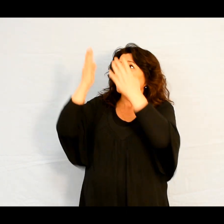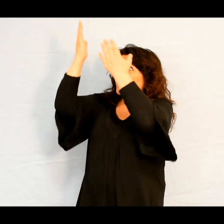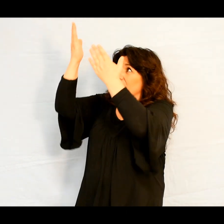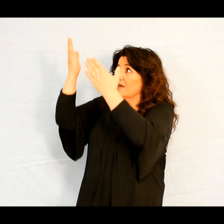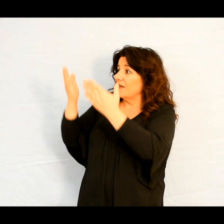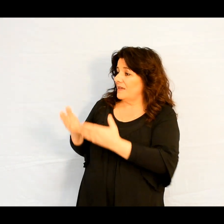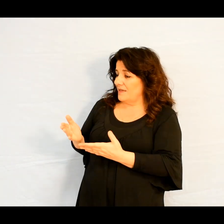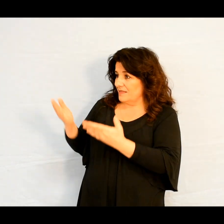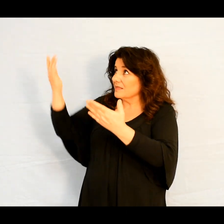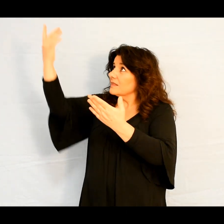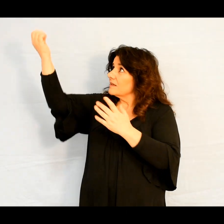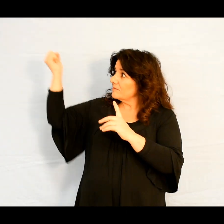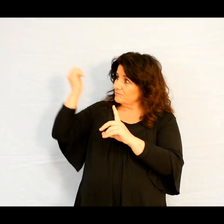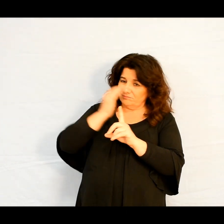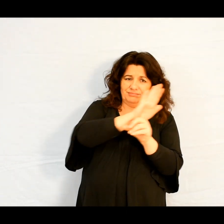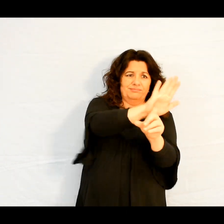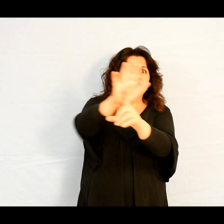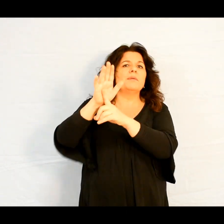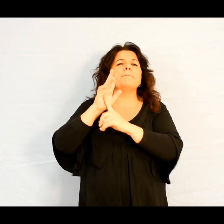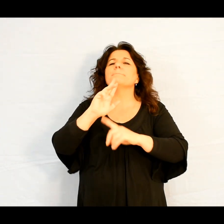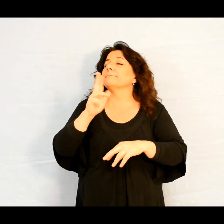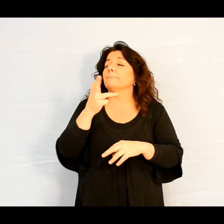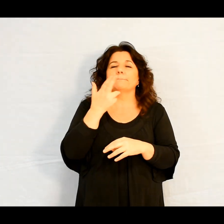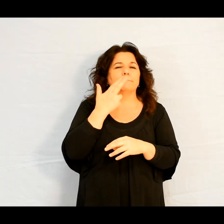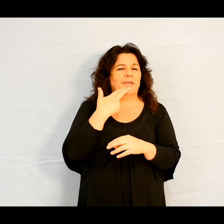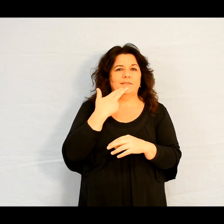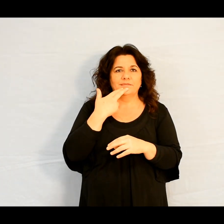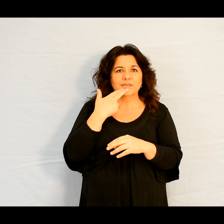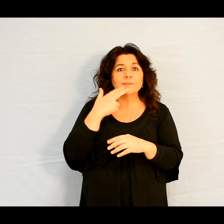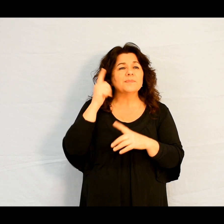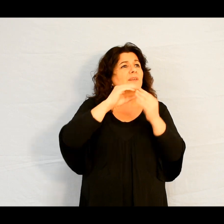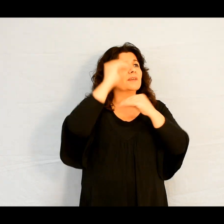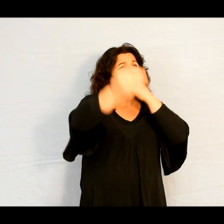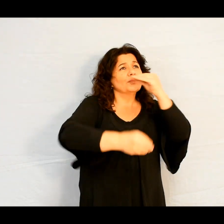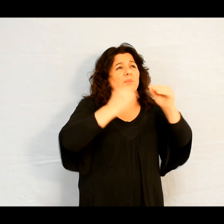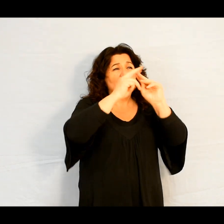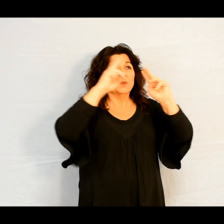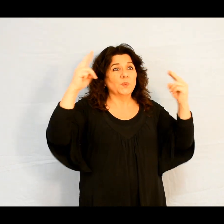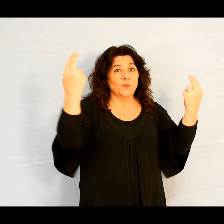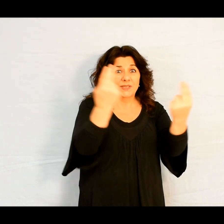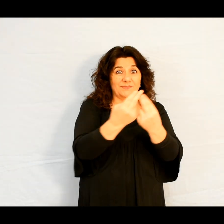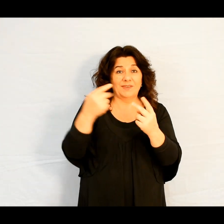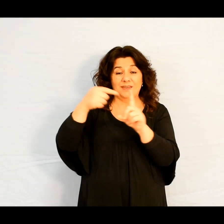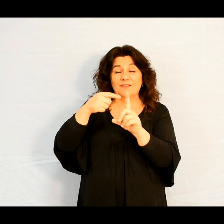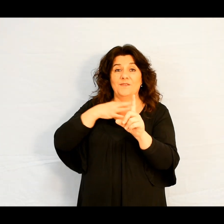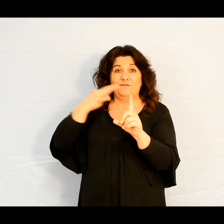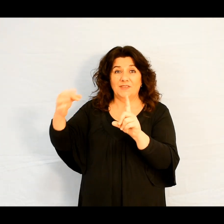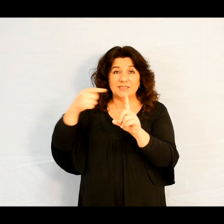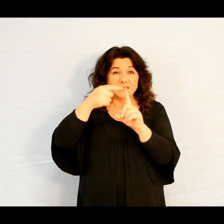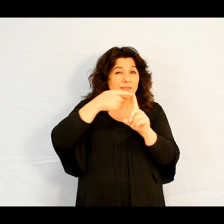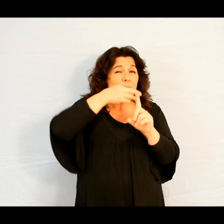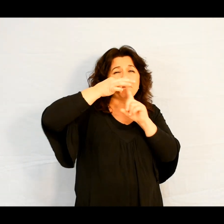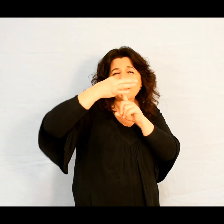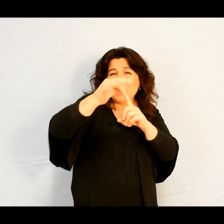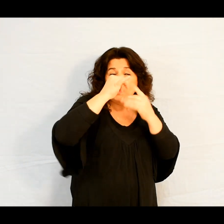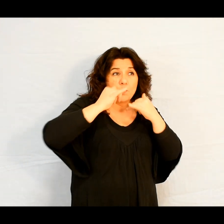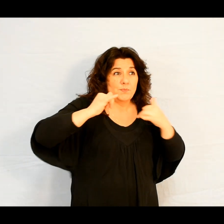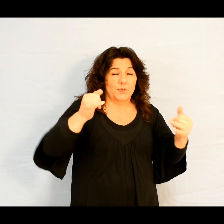Fils, qui porte l'univers par sa parole puissante, après avoir